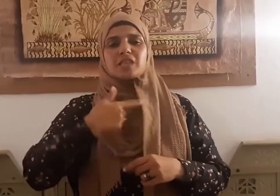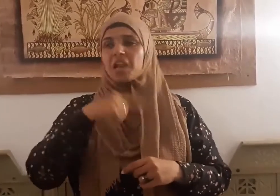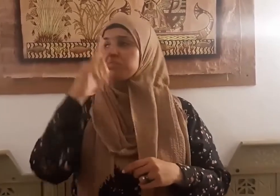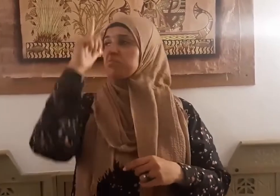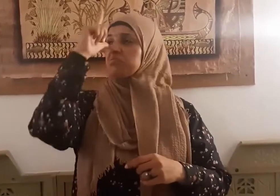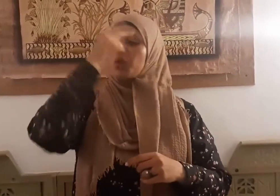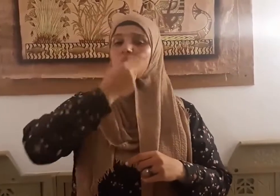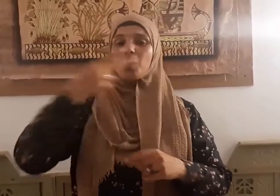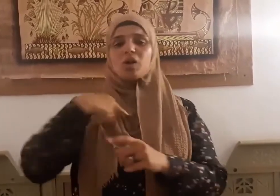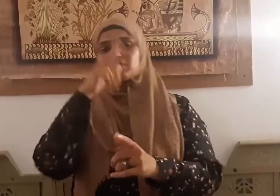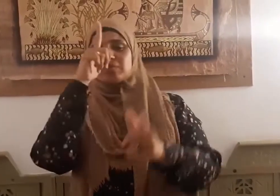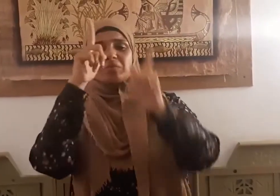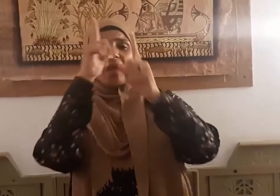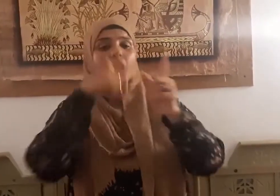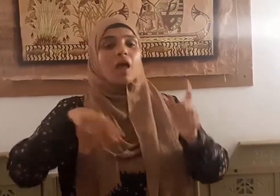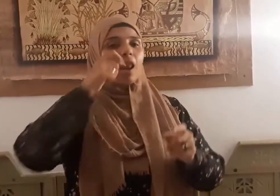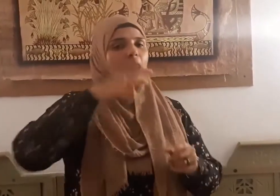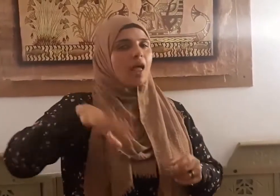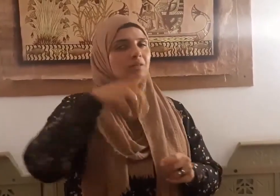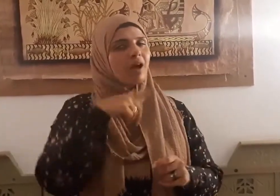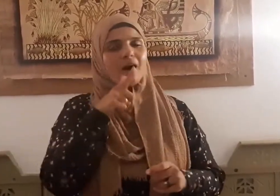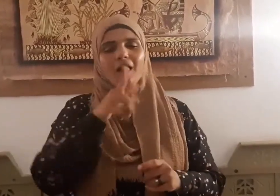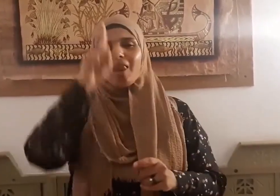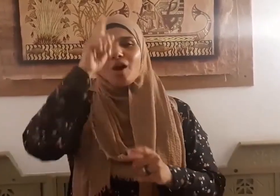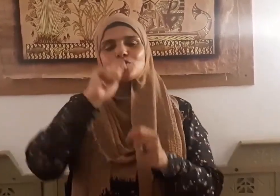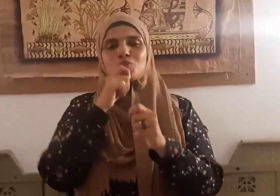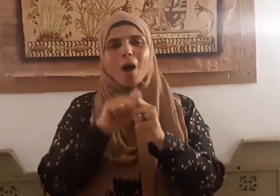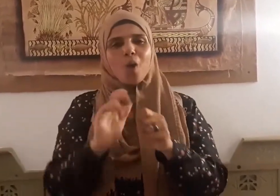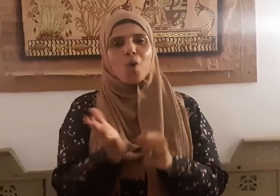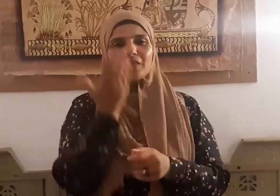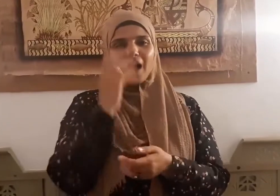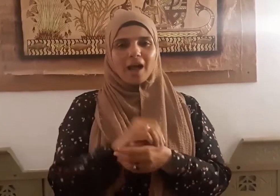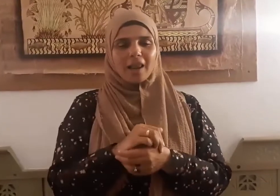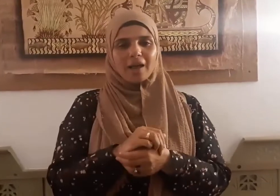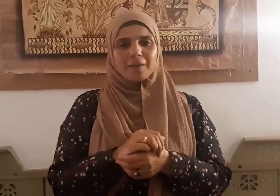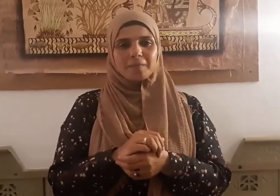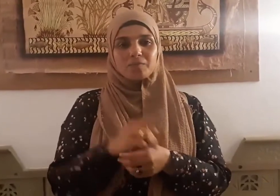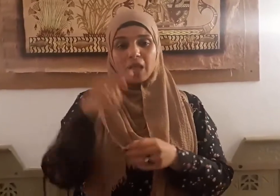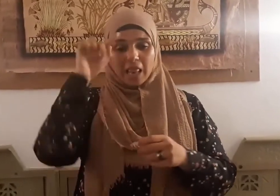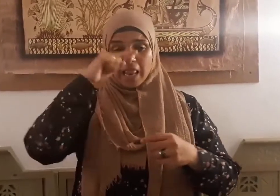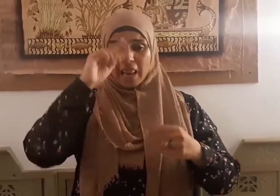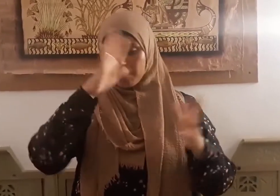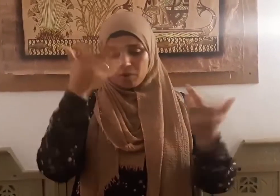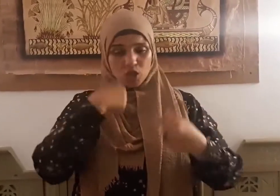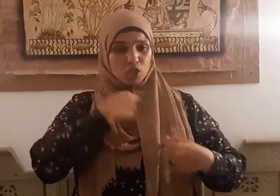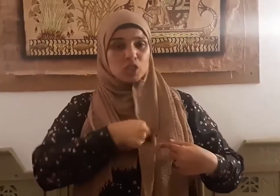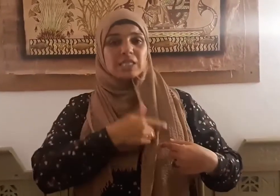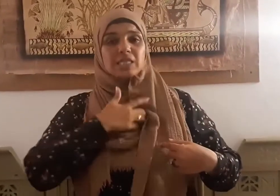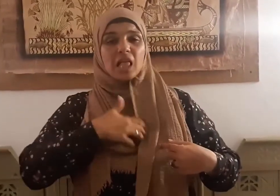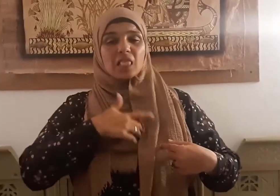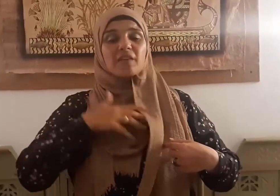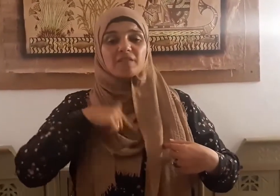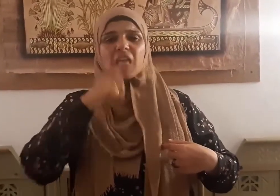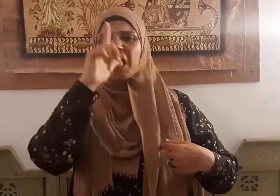على غيره قال تعالى إن في صدورهم إلا كبر ما هم